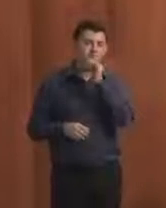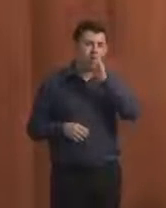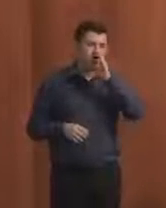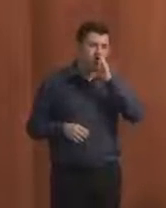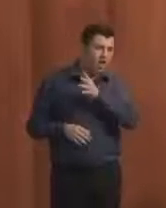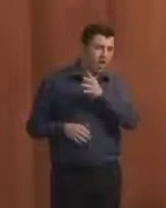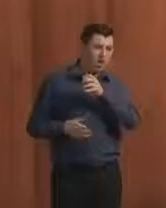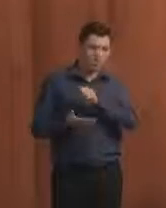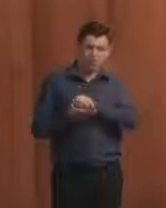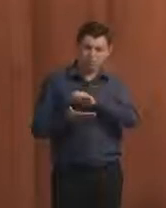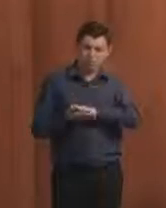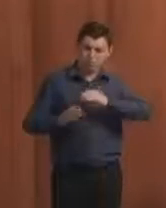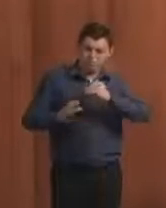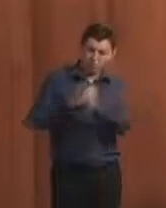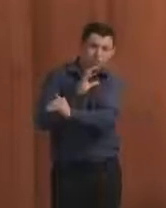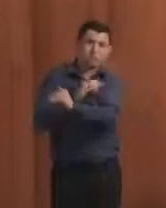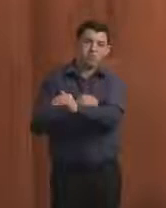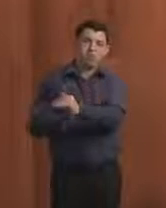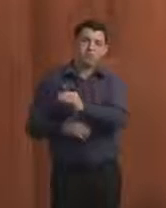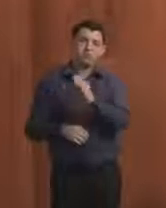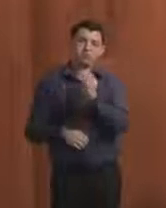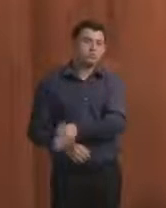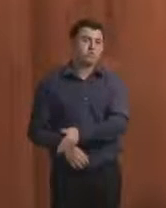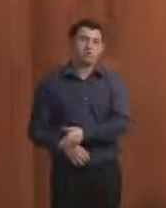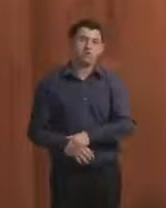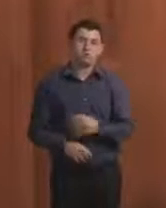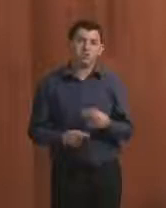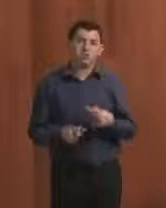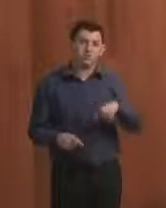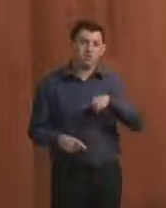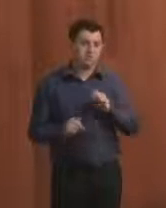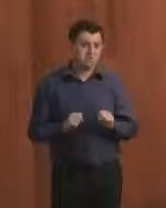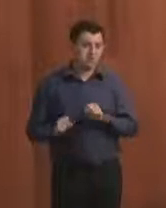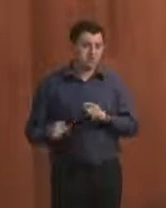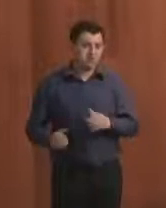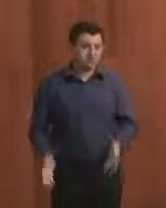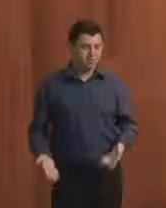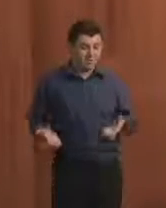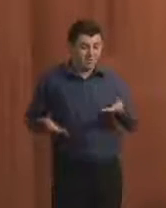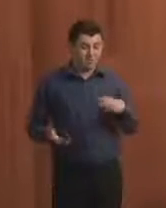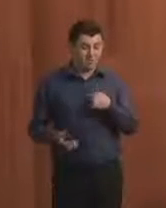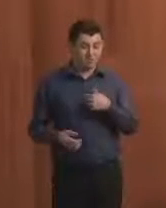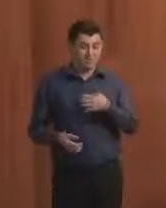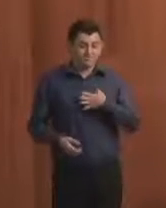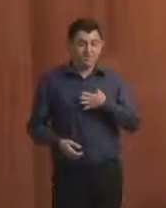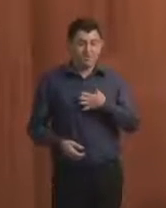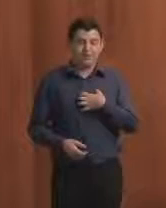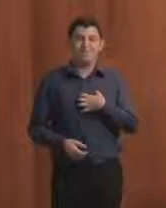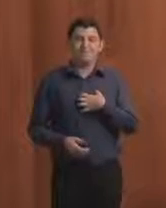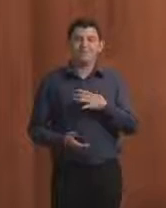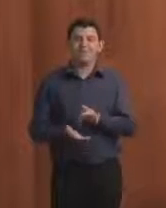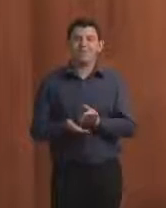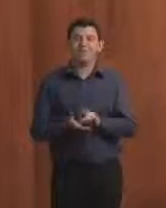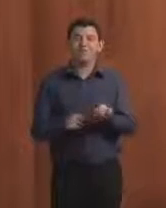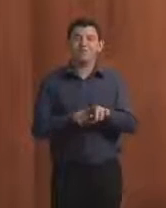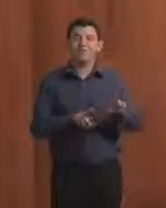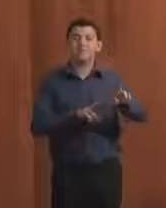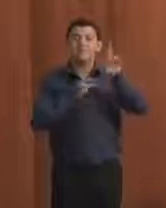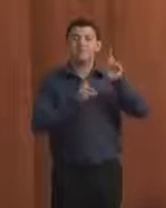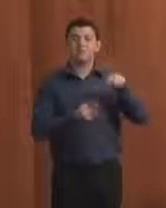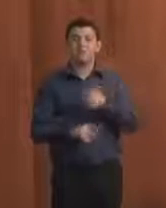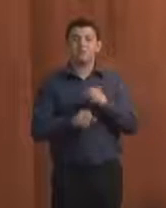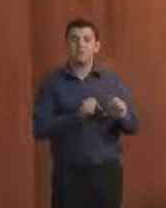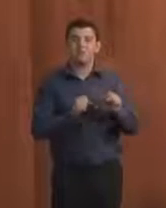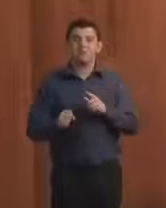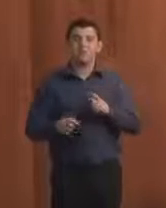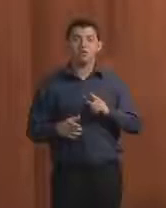pode ter um incentivo a essas denúncias, mas a gente vai gerar uma expectativa e uma esperança que a gente tem que estar adaptado ou